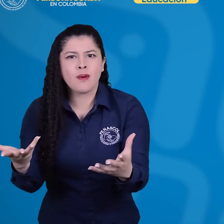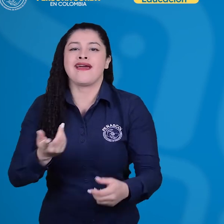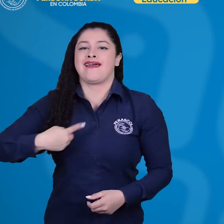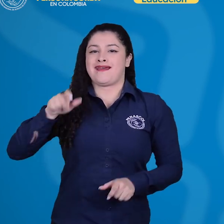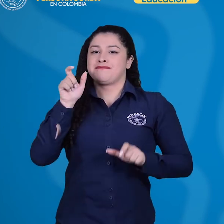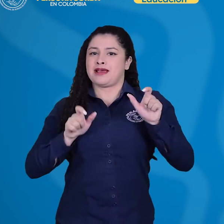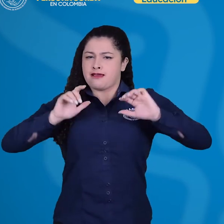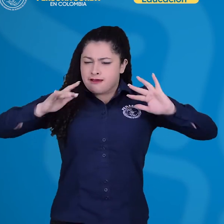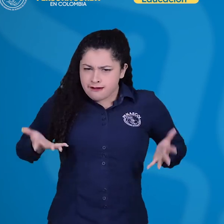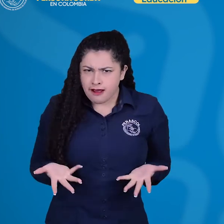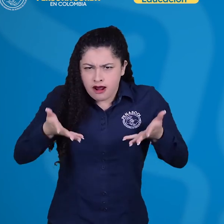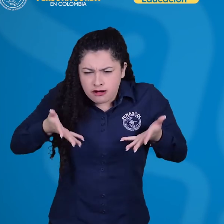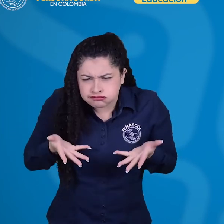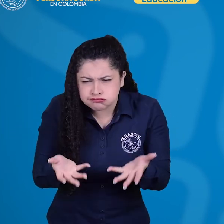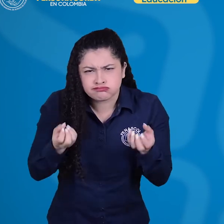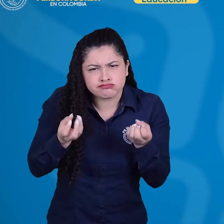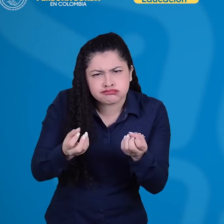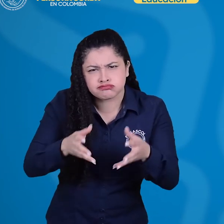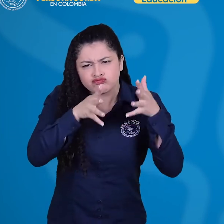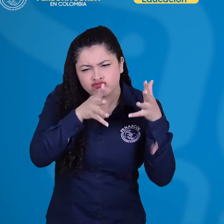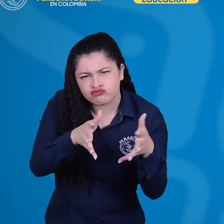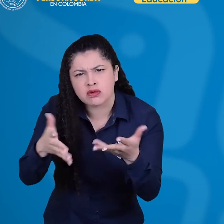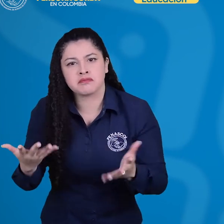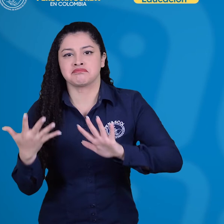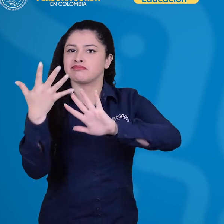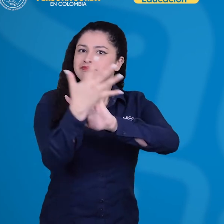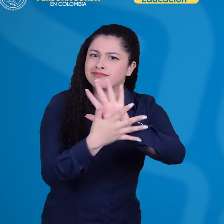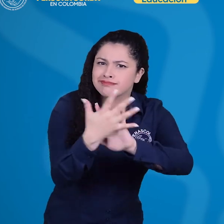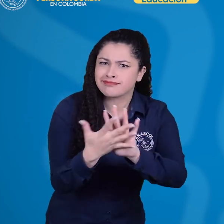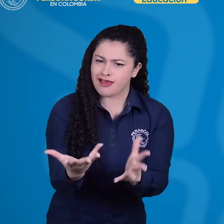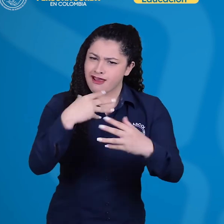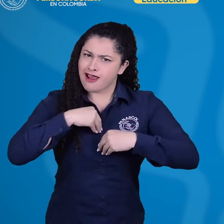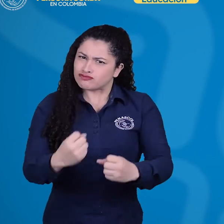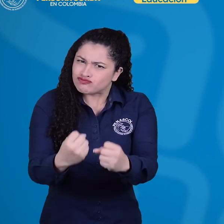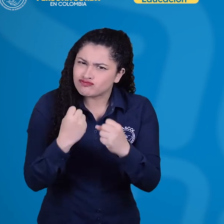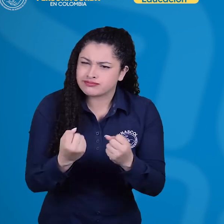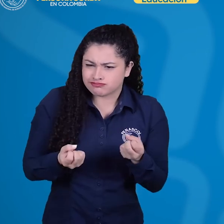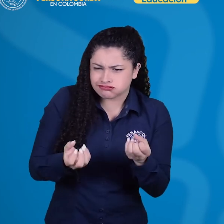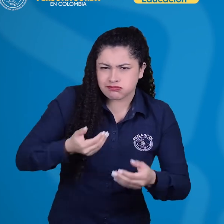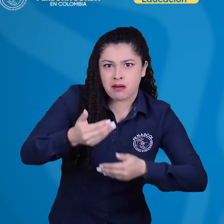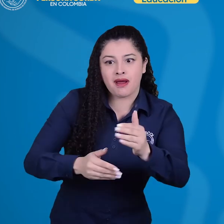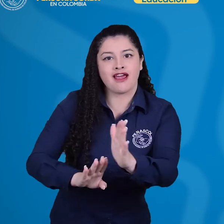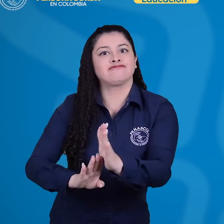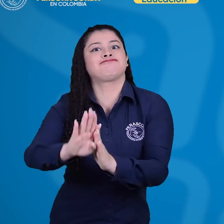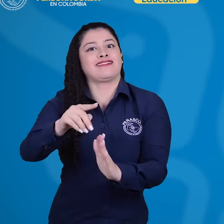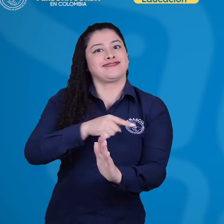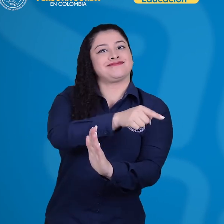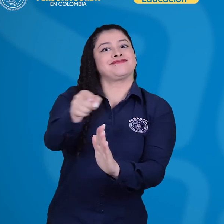Transmiten y fortalecen el desarrollo de la lengua de señas al tiempo que están en sí